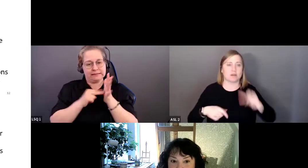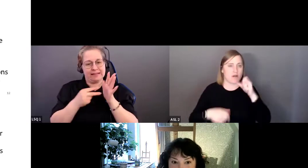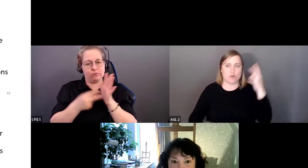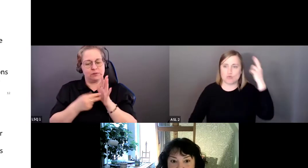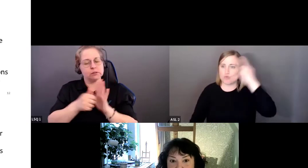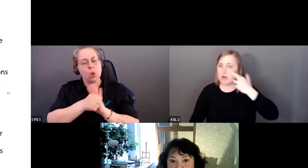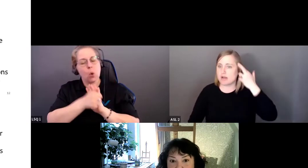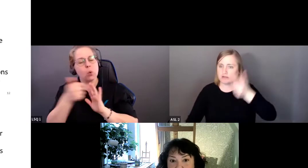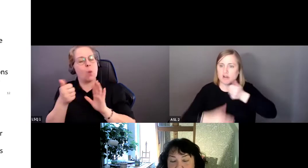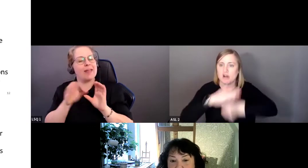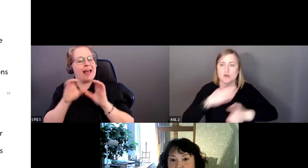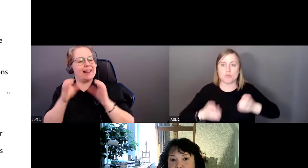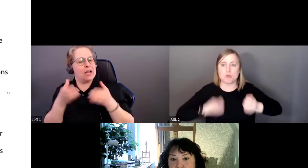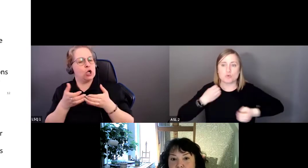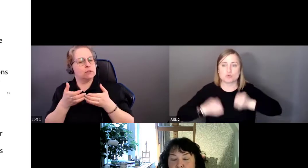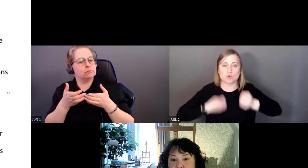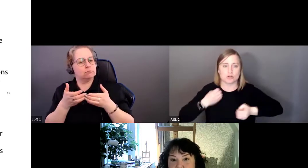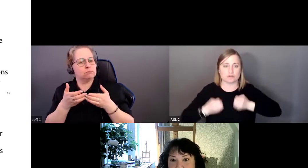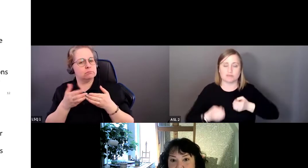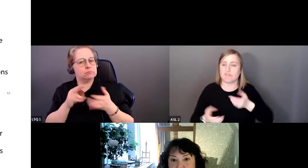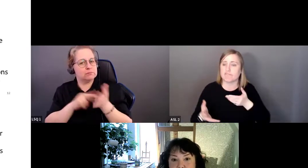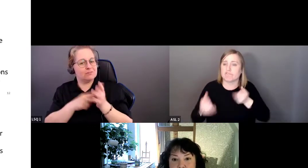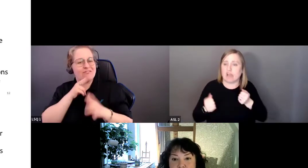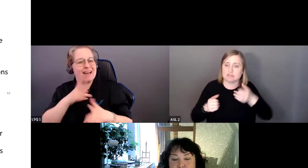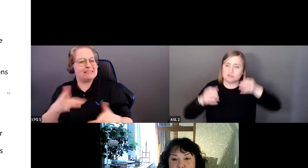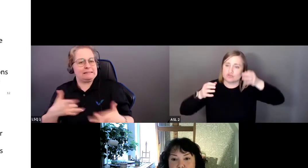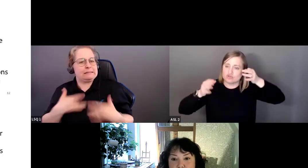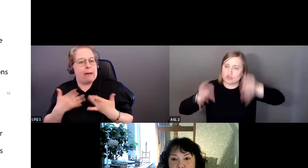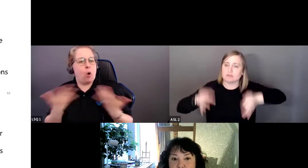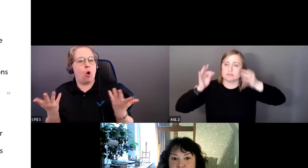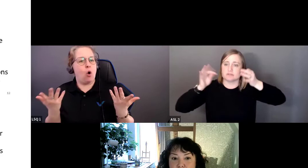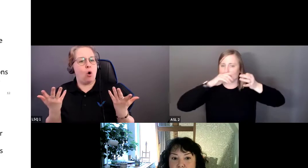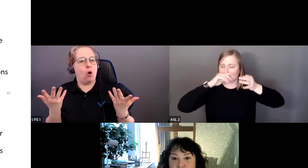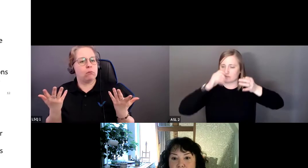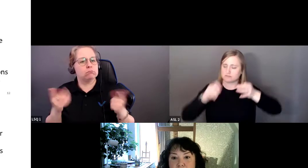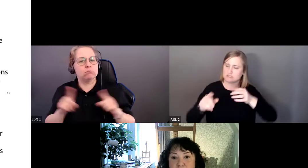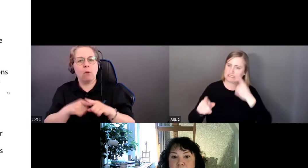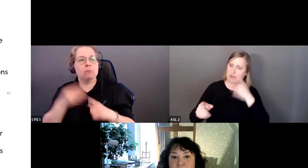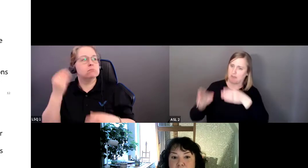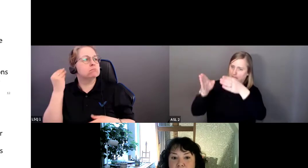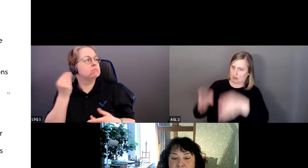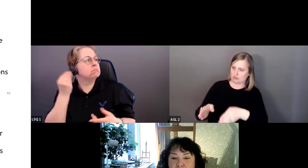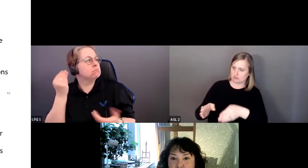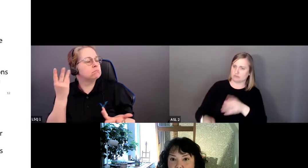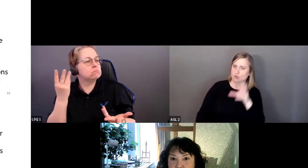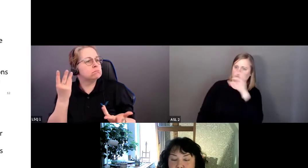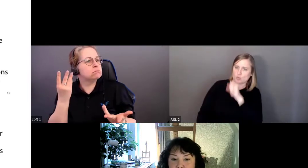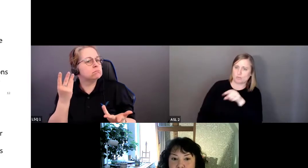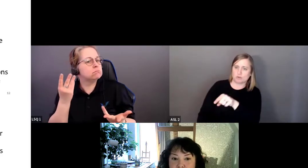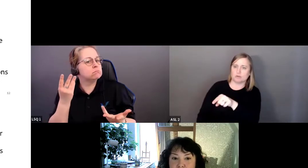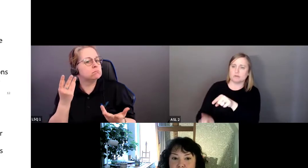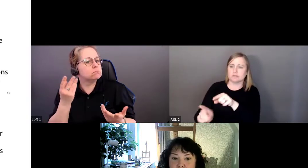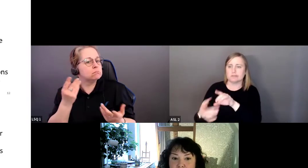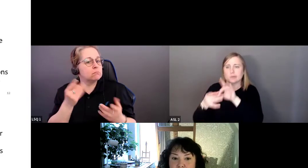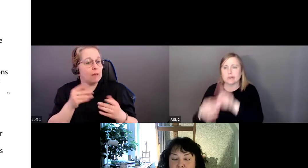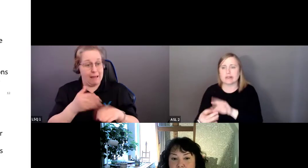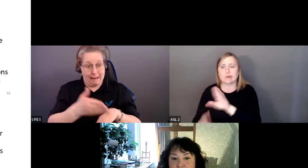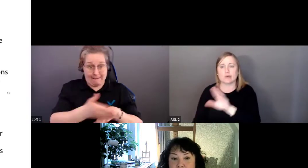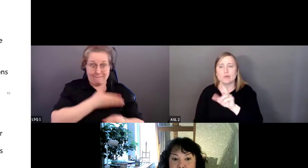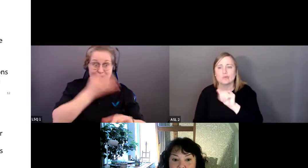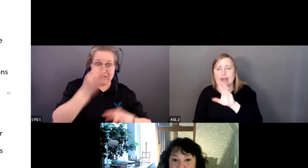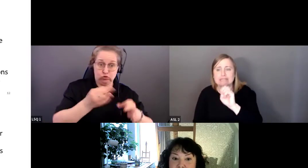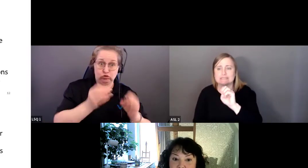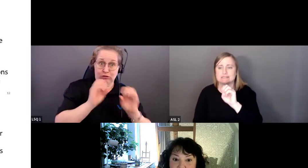autre niveau, tout à fait inconscient. Comme pour le préjugé manifeste, c'est un jugement